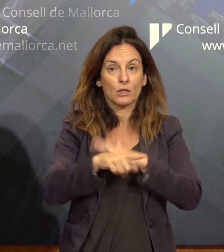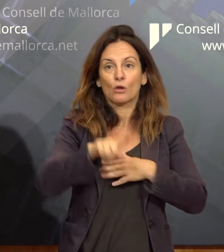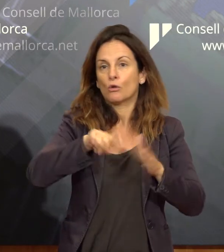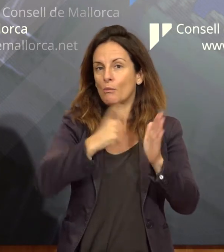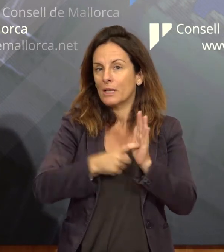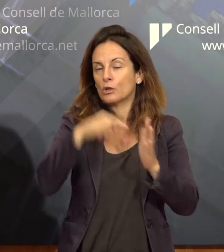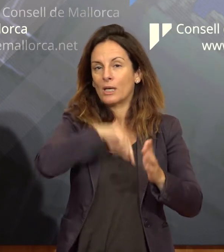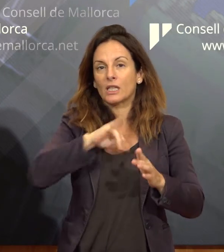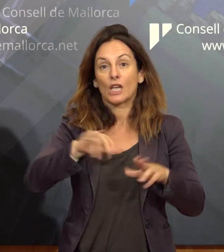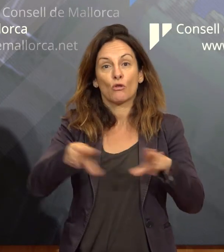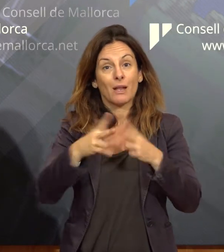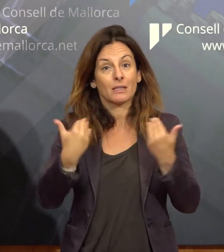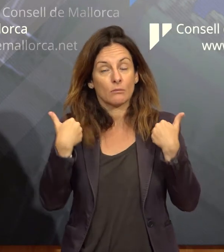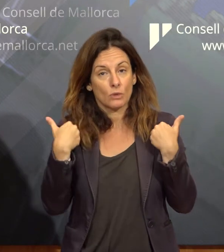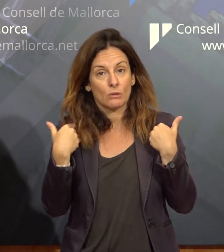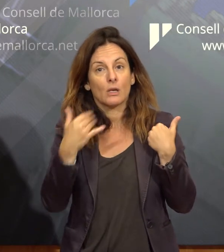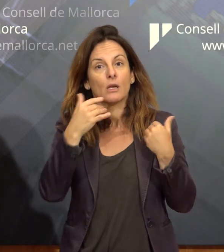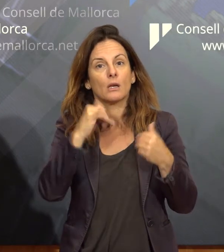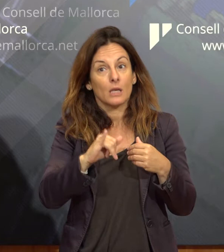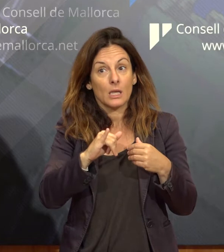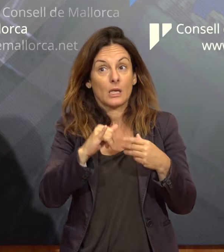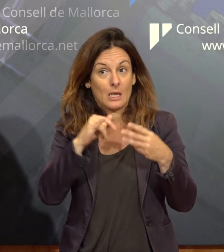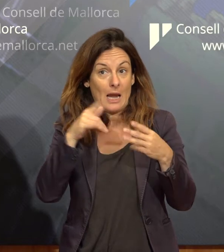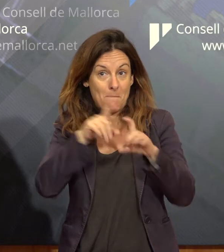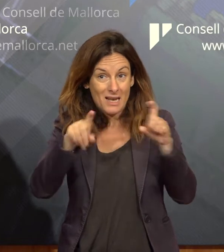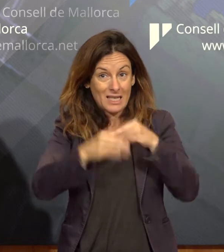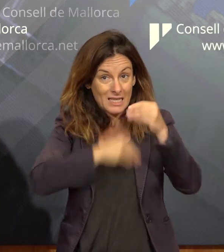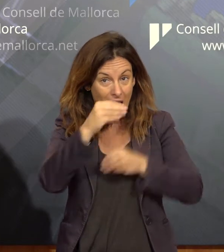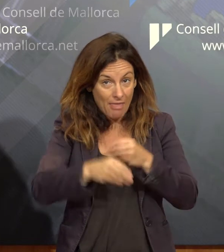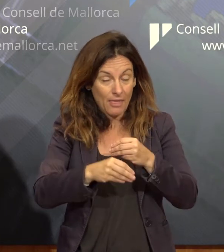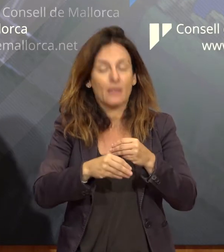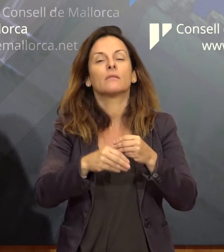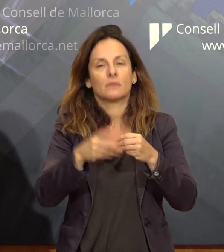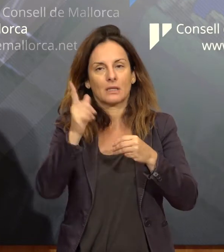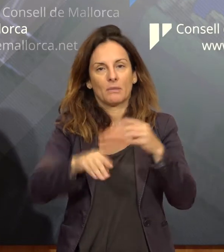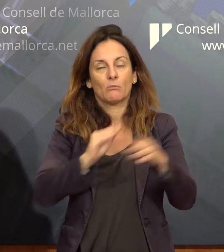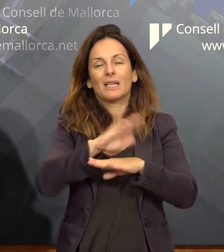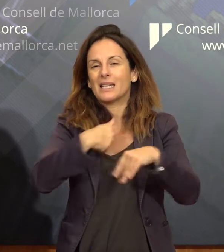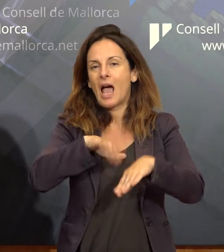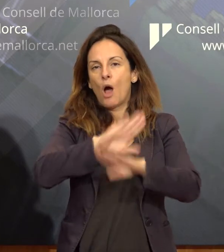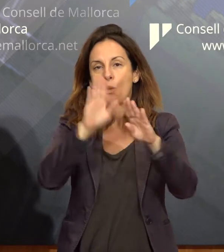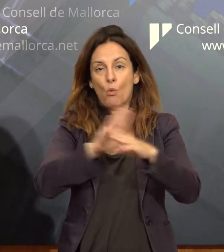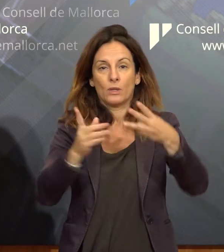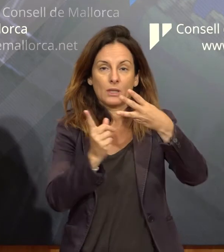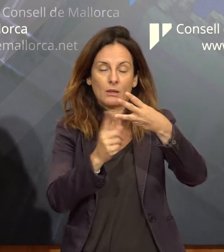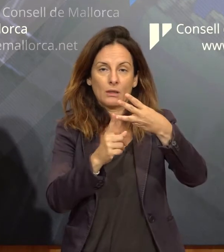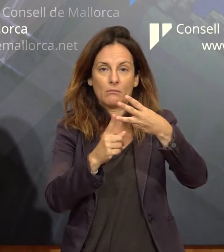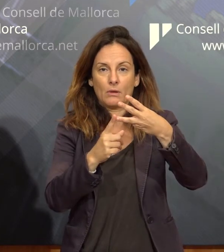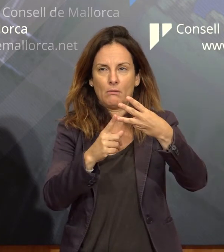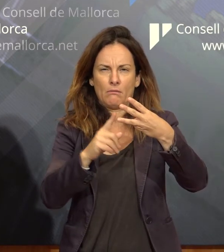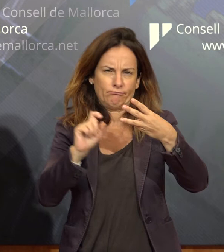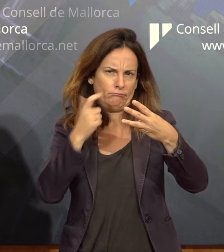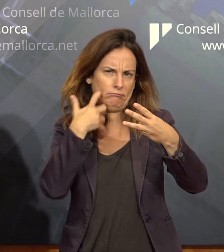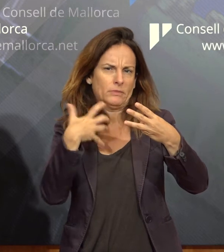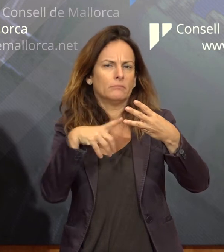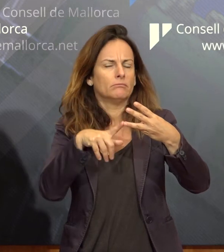socialment responsable i les eines que existeixen per fer aquesta política en el mercat. I, finalment, el tercer eix que jo destacaria seria